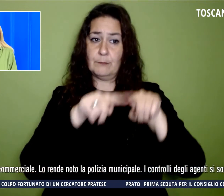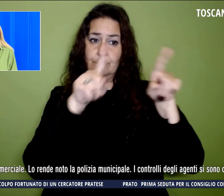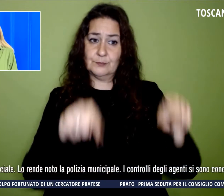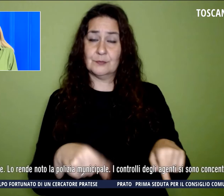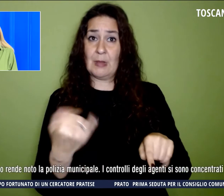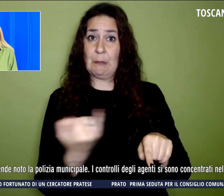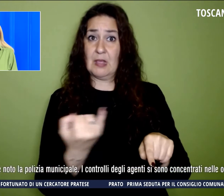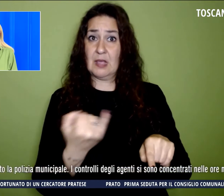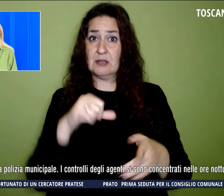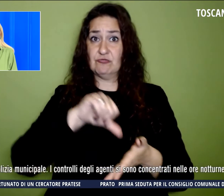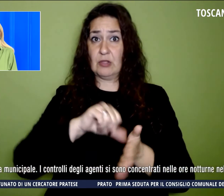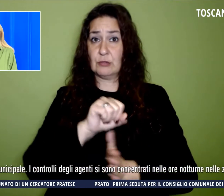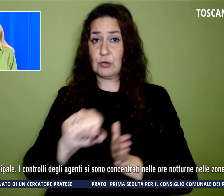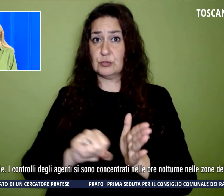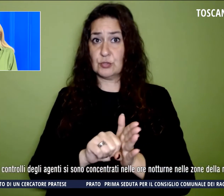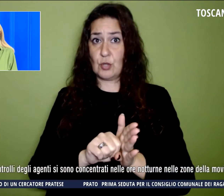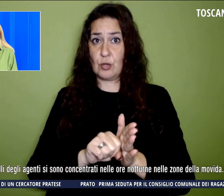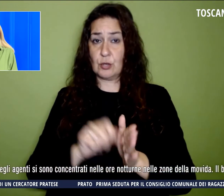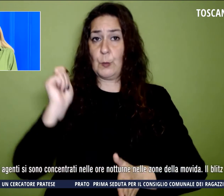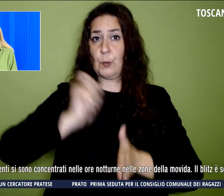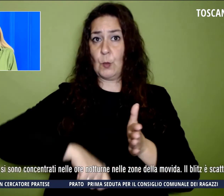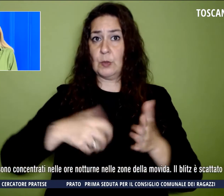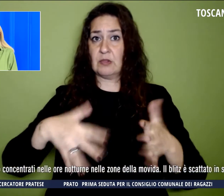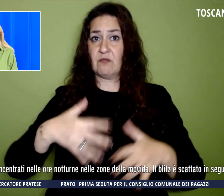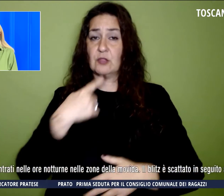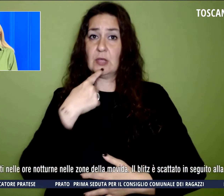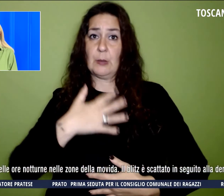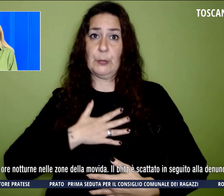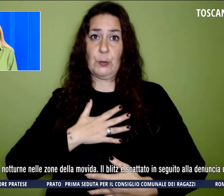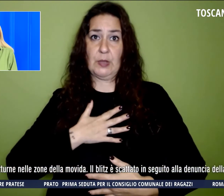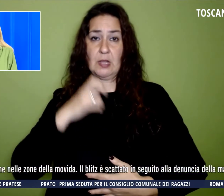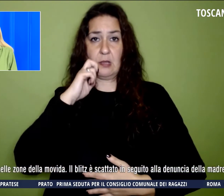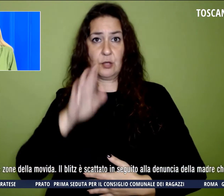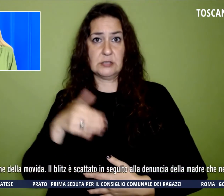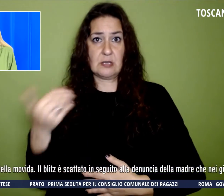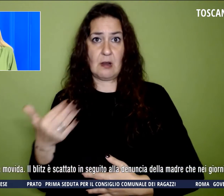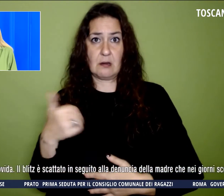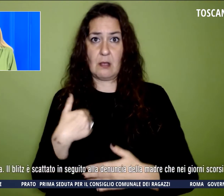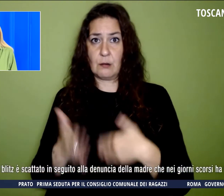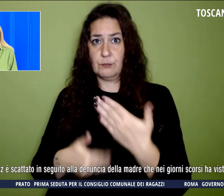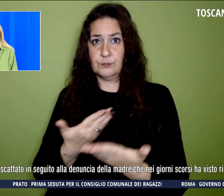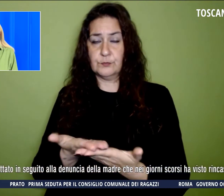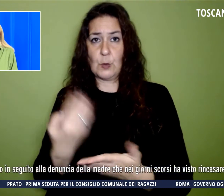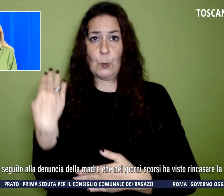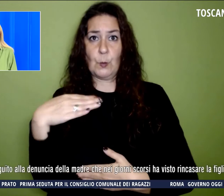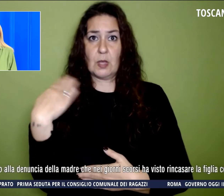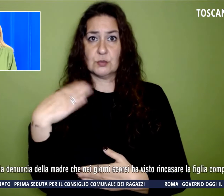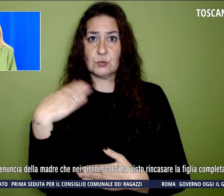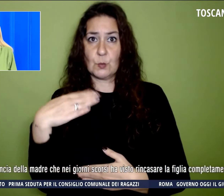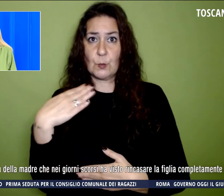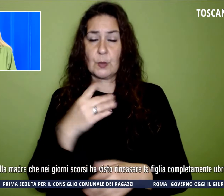sanzionando il proprietario straniero e proponendo alla questura di adottare il